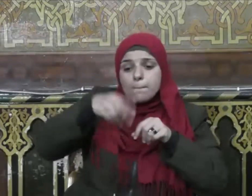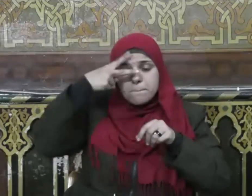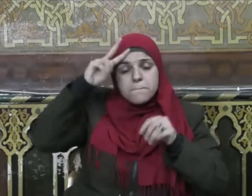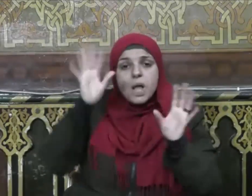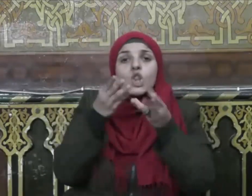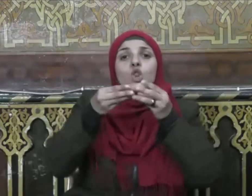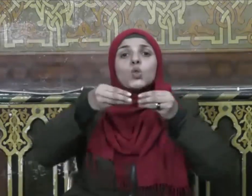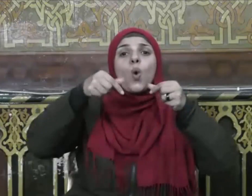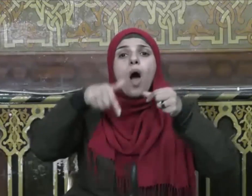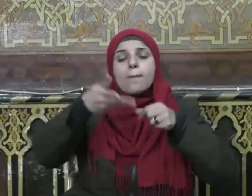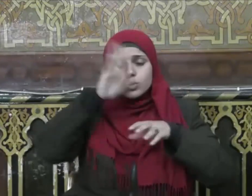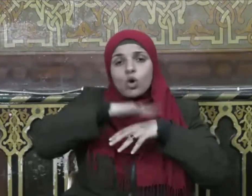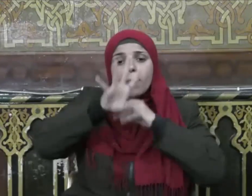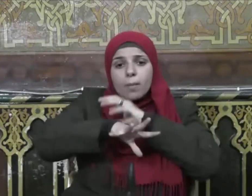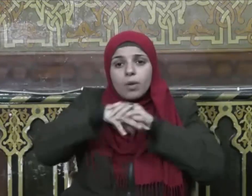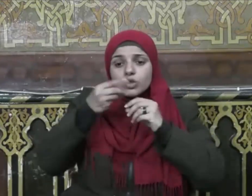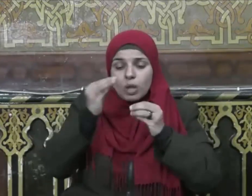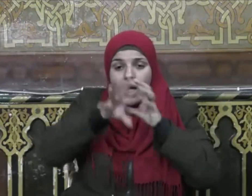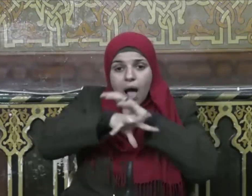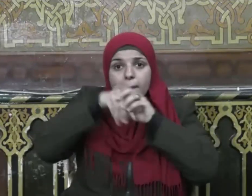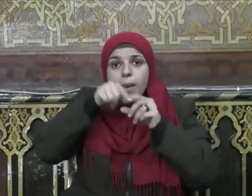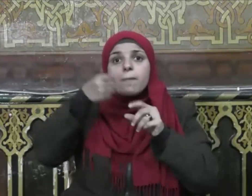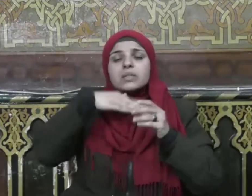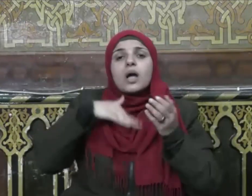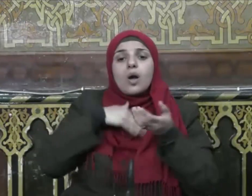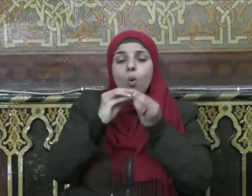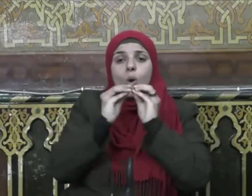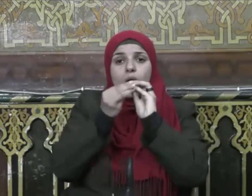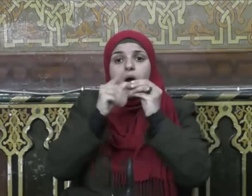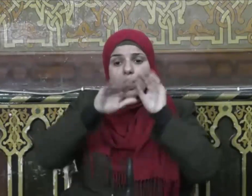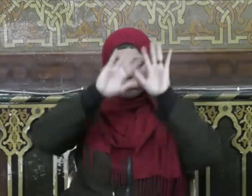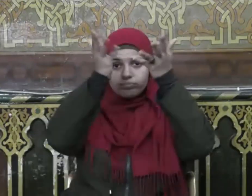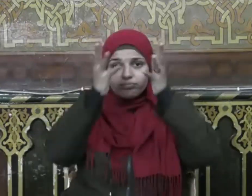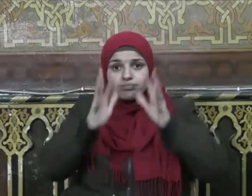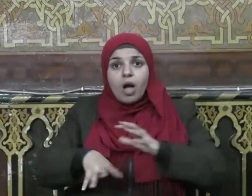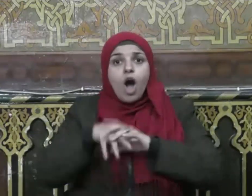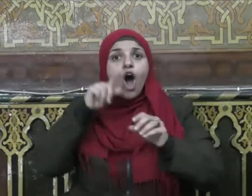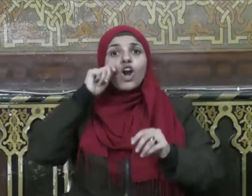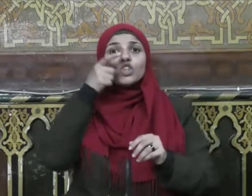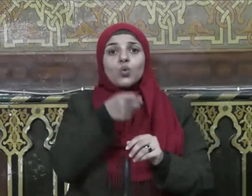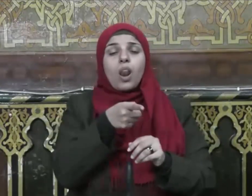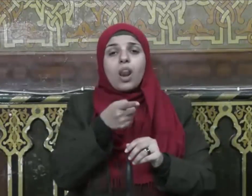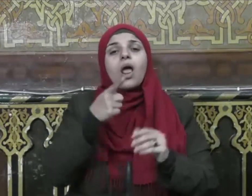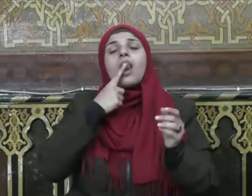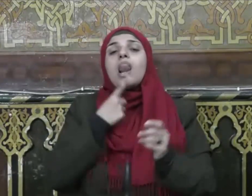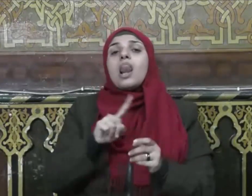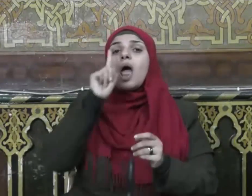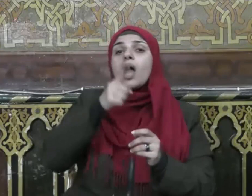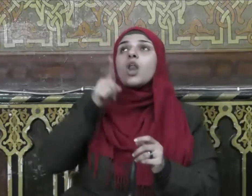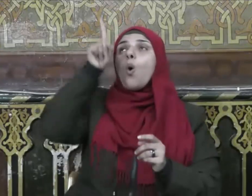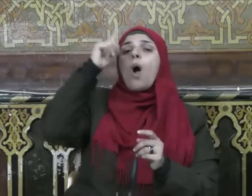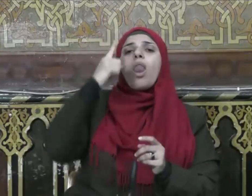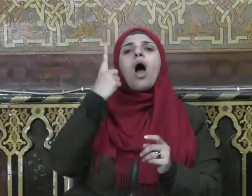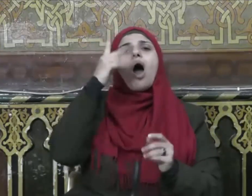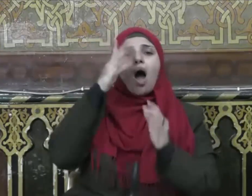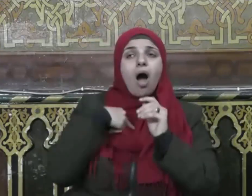ثم من نطفة ثم سواك رجلا لكن هو الله ربي ولا